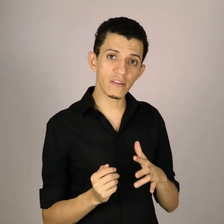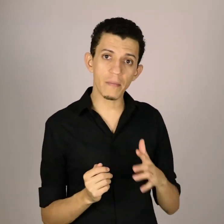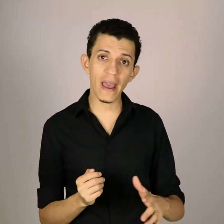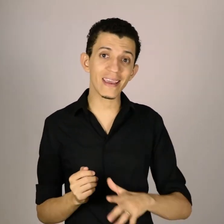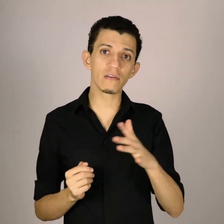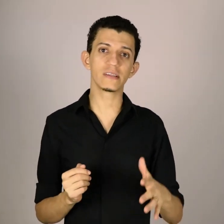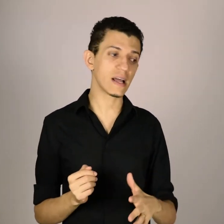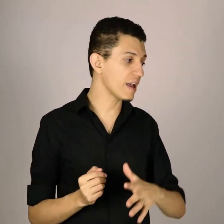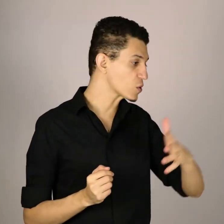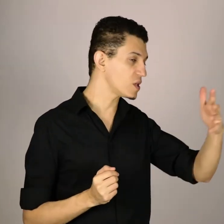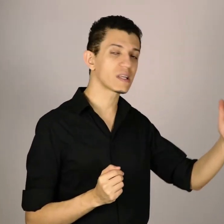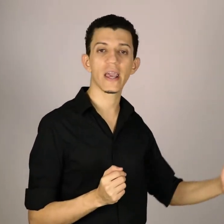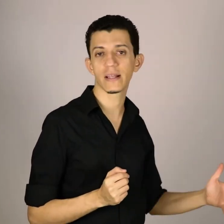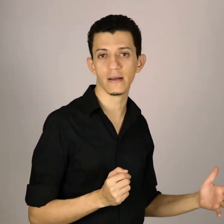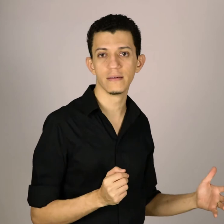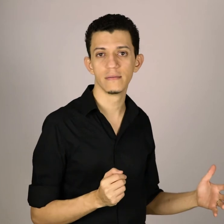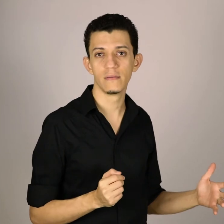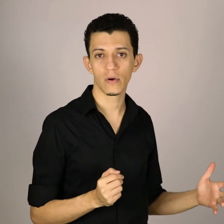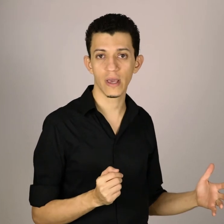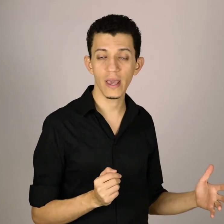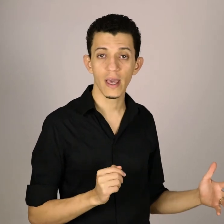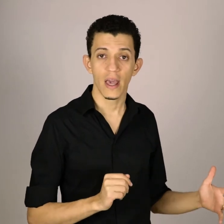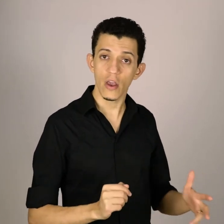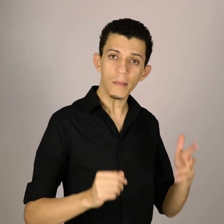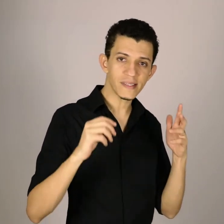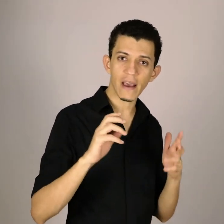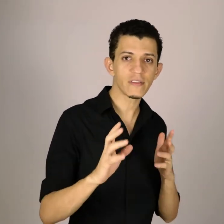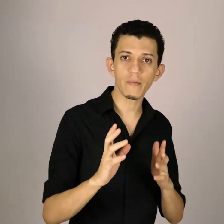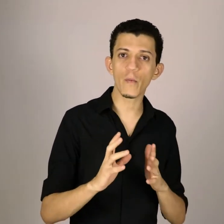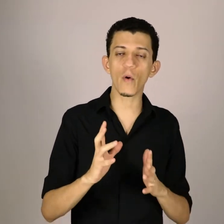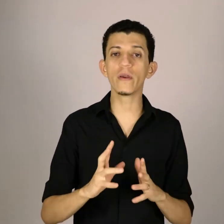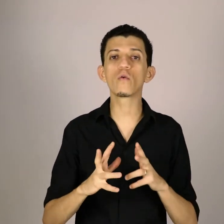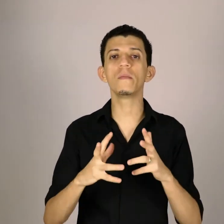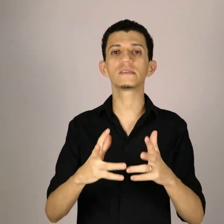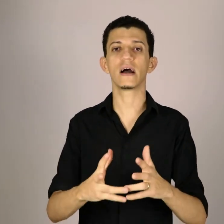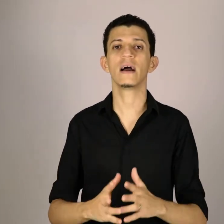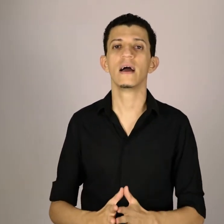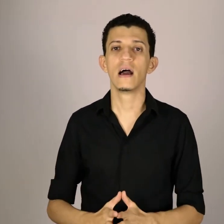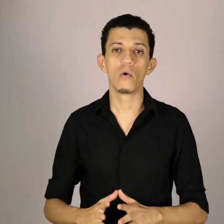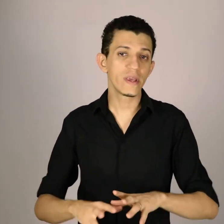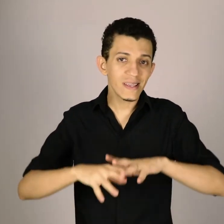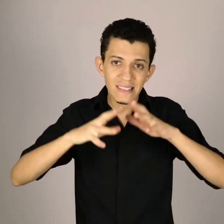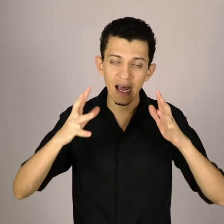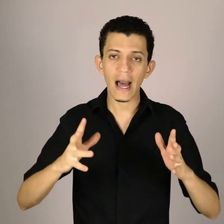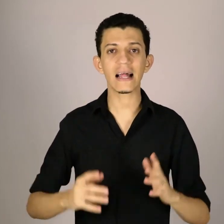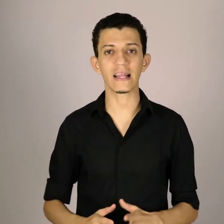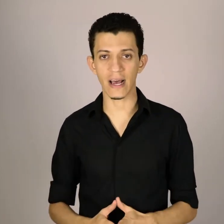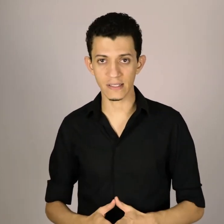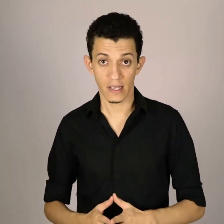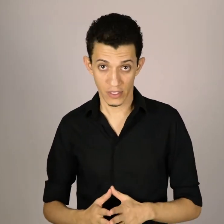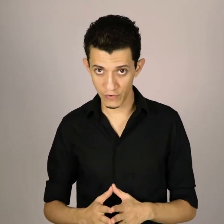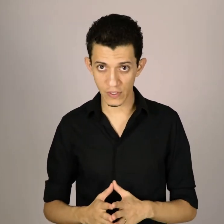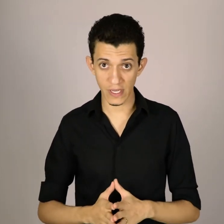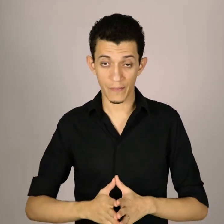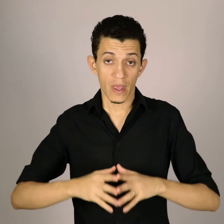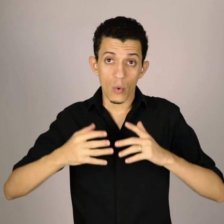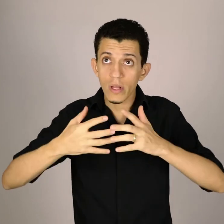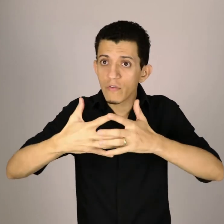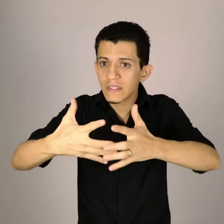também aquilo que está aí à sua esquerda, ok? E observe também um pouquinho como está, o que está atrás de você. Quando você